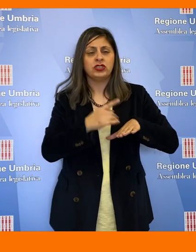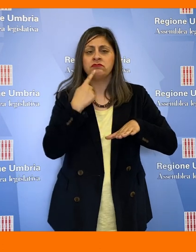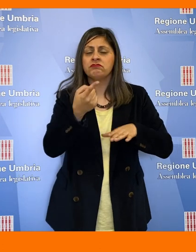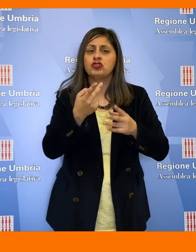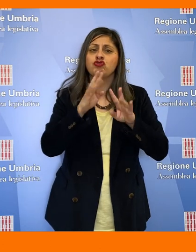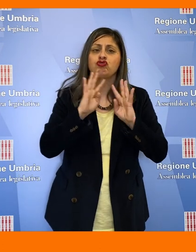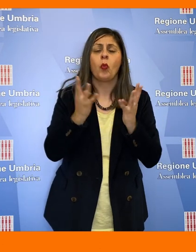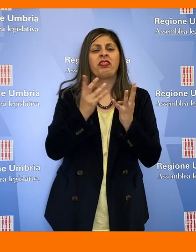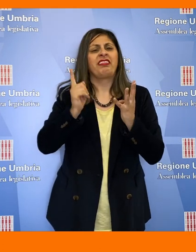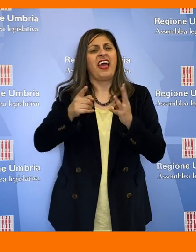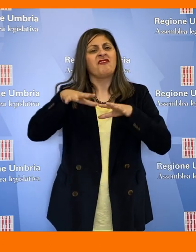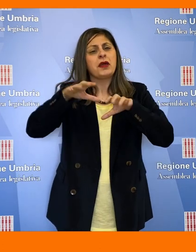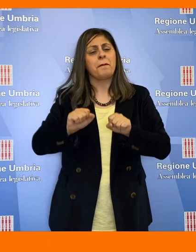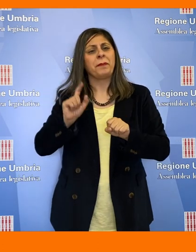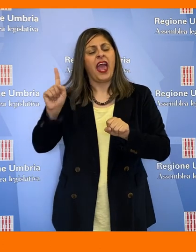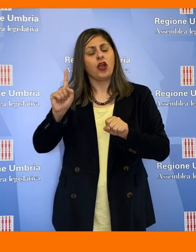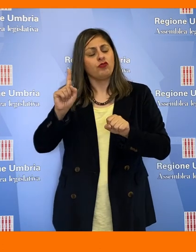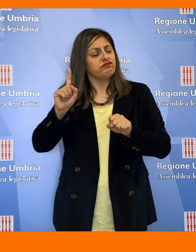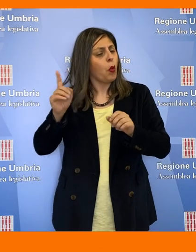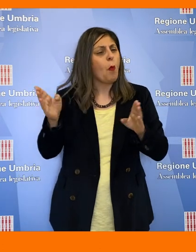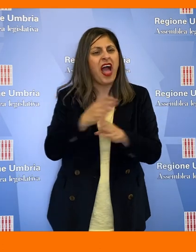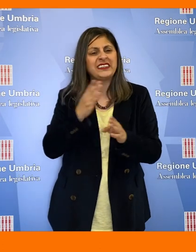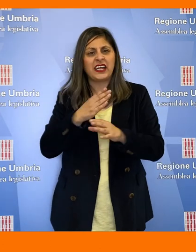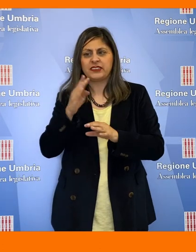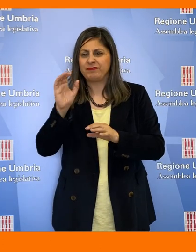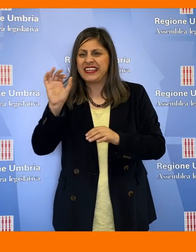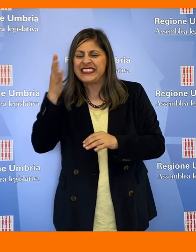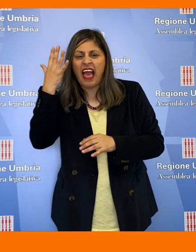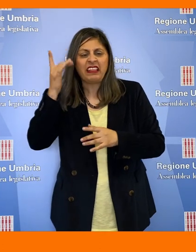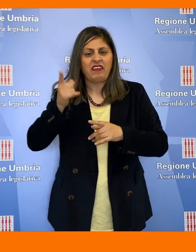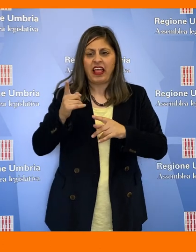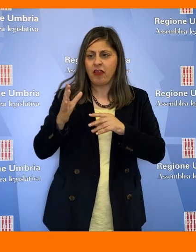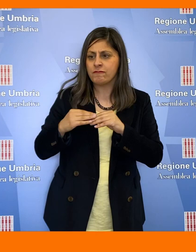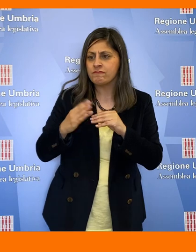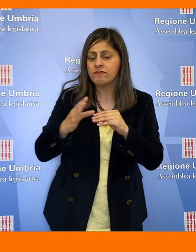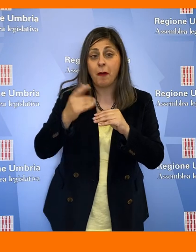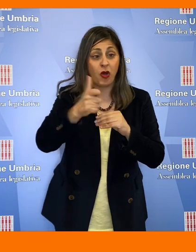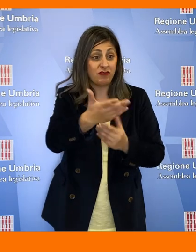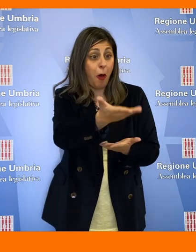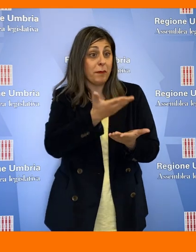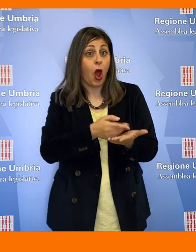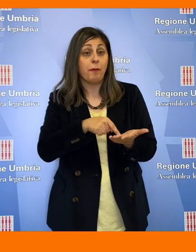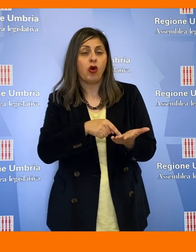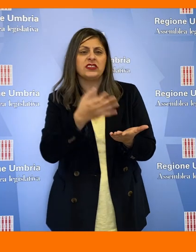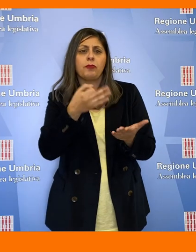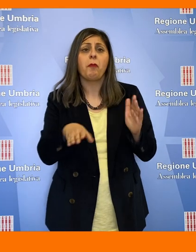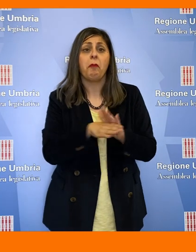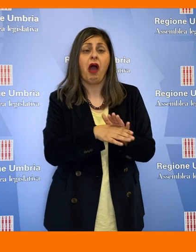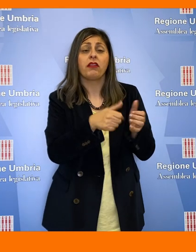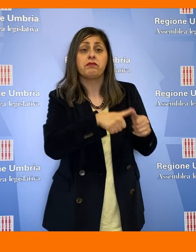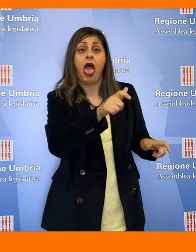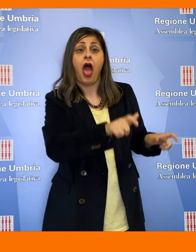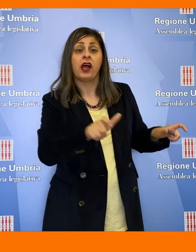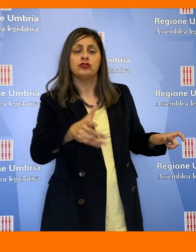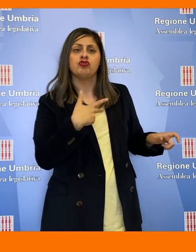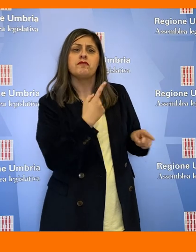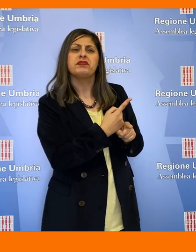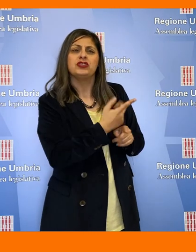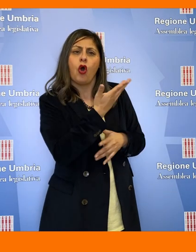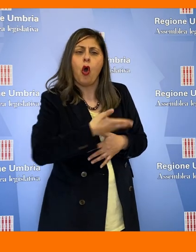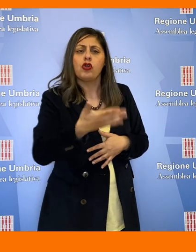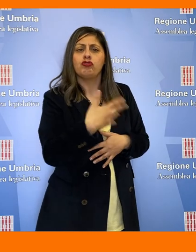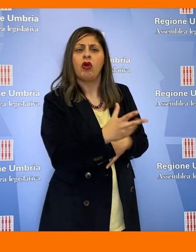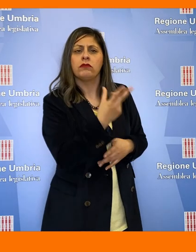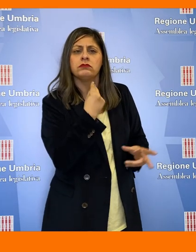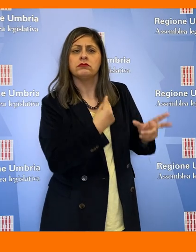mira di impegnare la Giunta regionale ad assumere ogni iniziativa in considerazione che tale proposta proviene dal basso e risponde ai bisogni